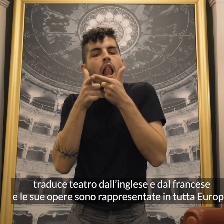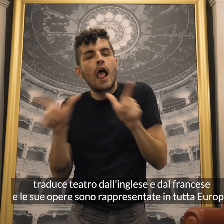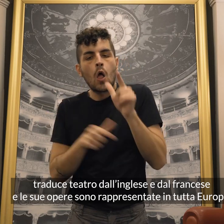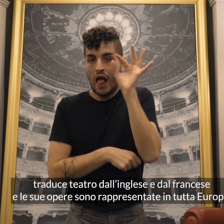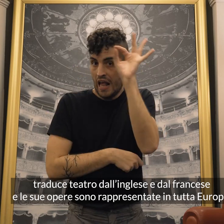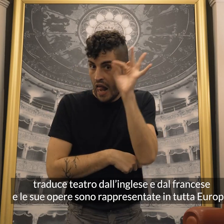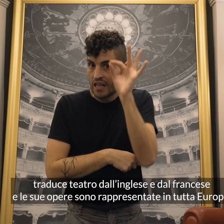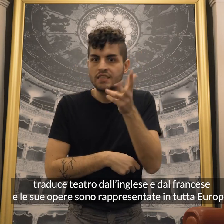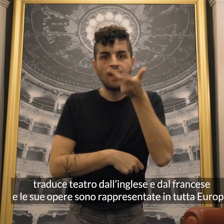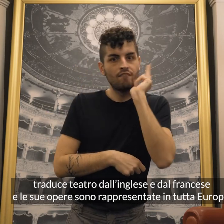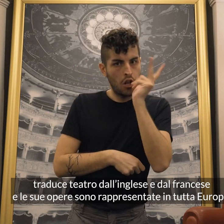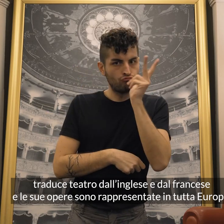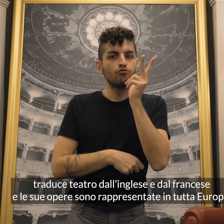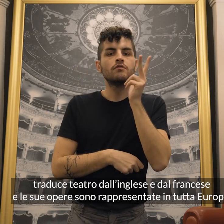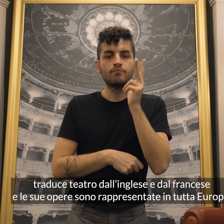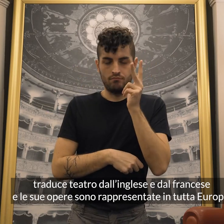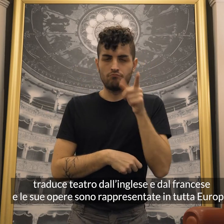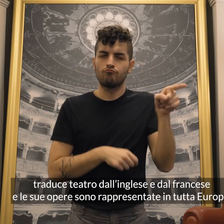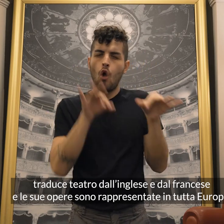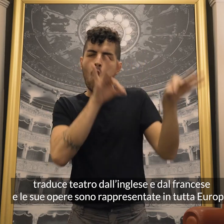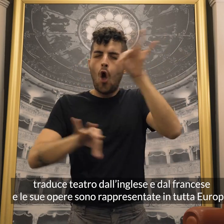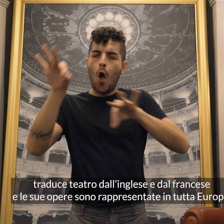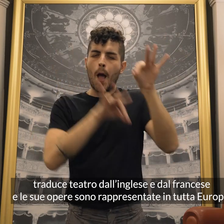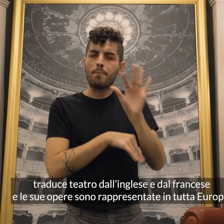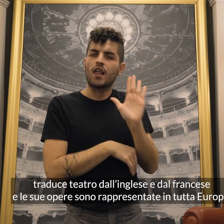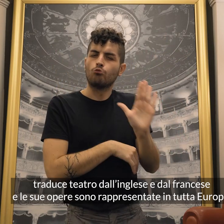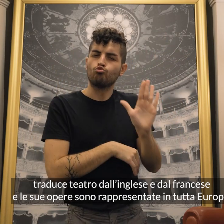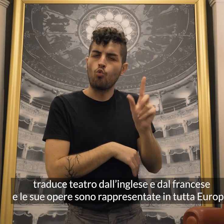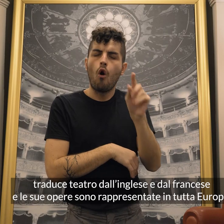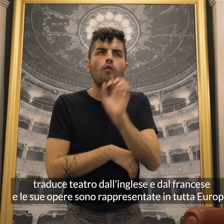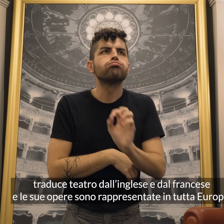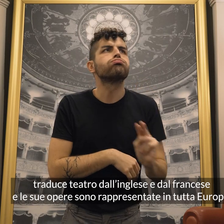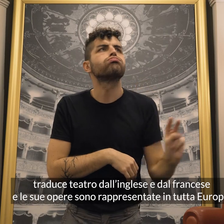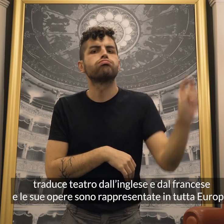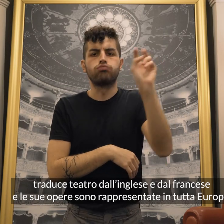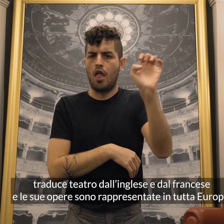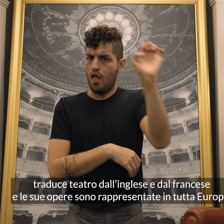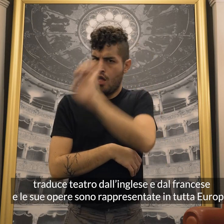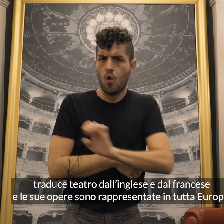dall'inglese e dal francese e le sue opere sono rappresentate in tutta Europa.